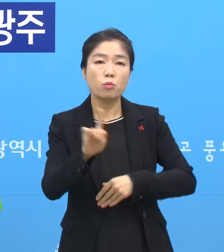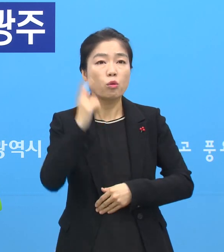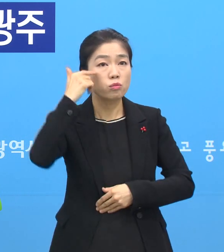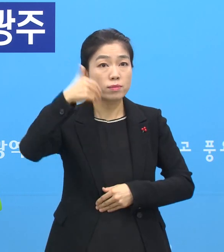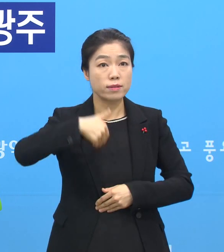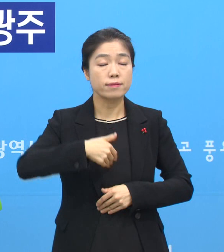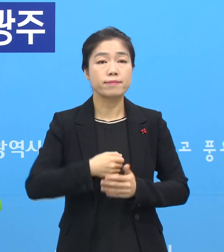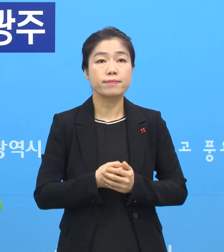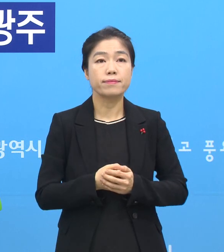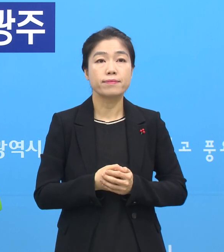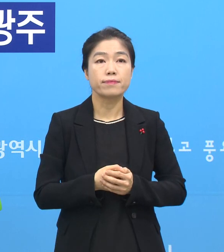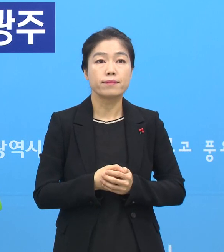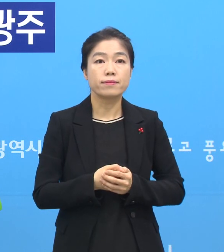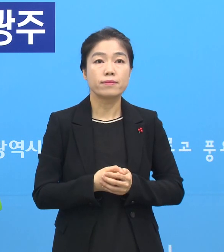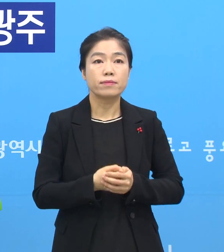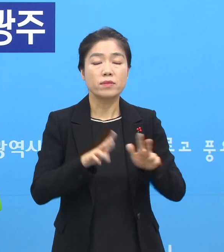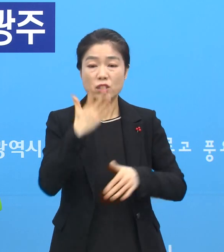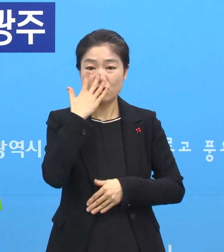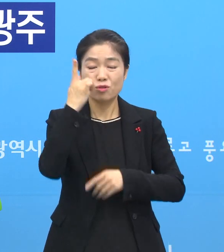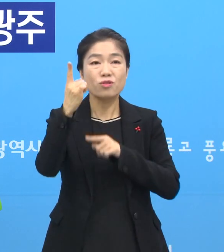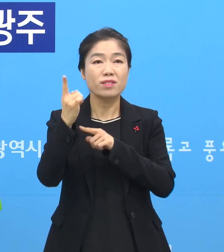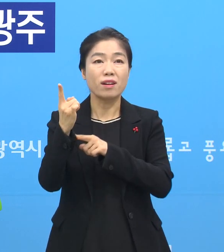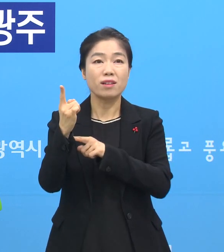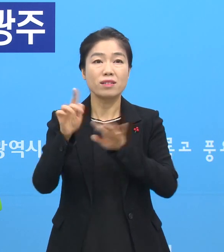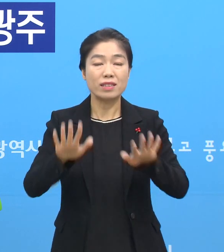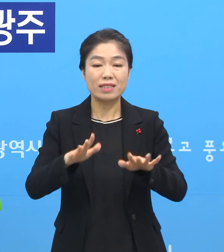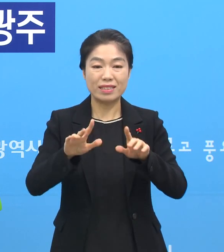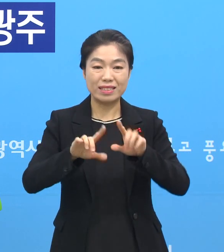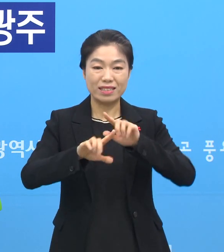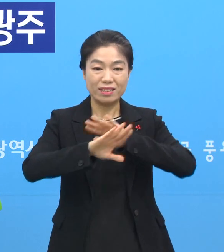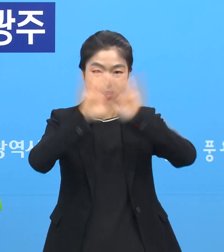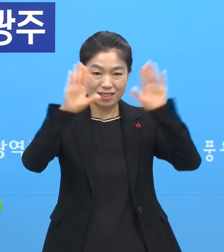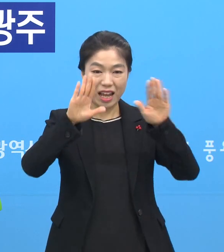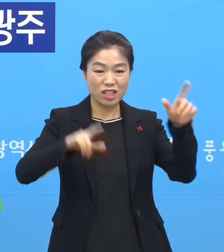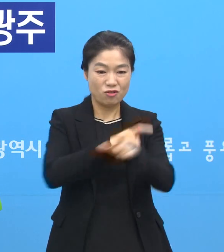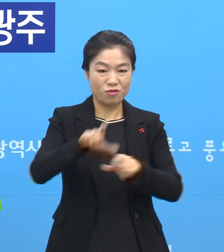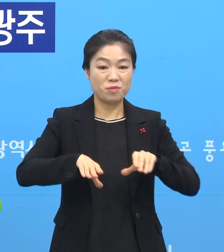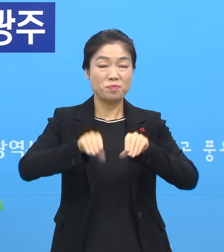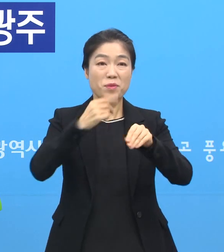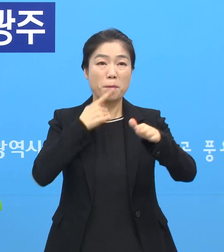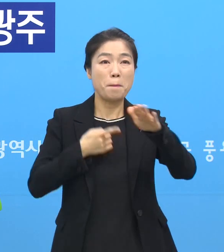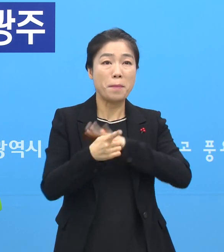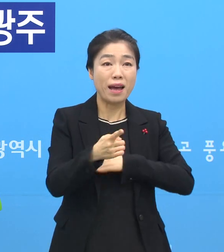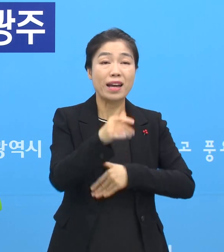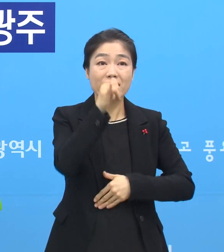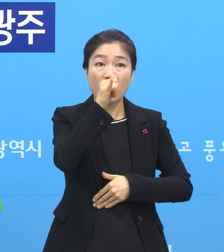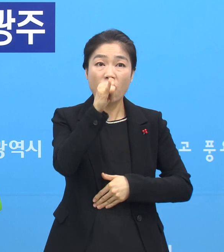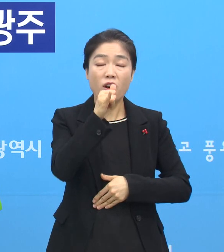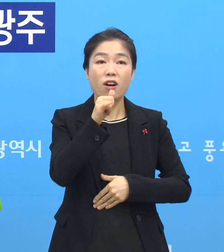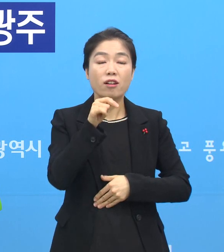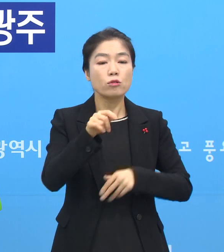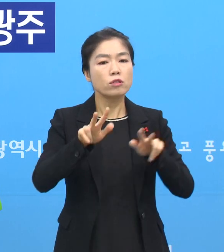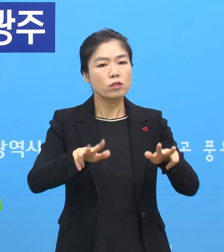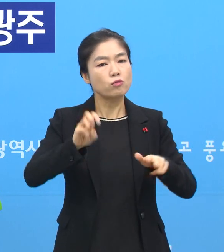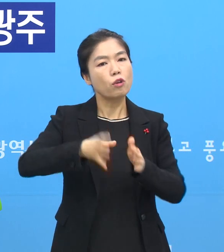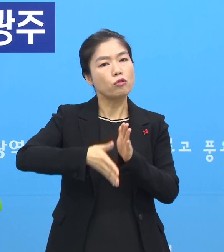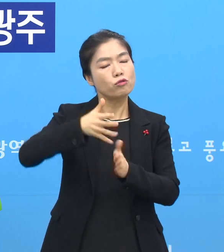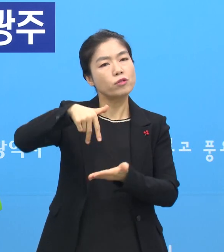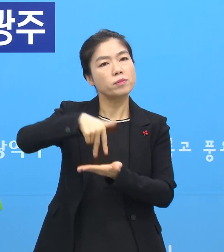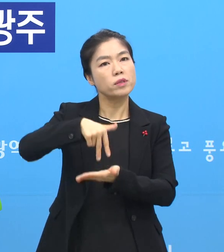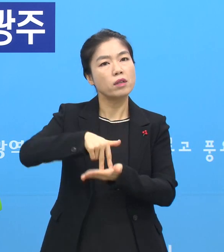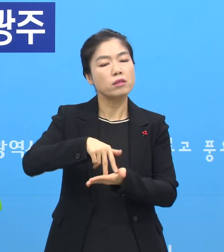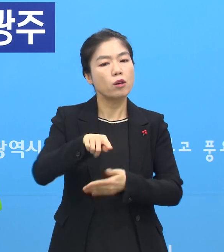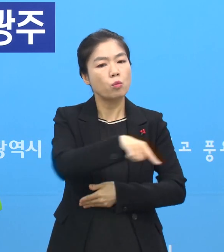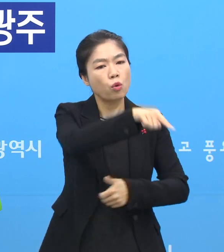물으셨습니다. 지금 순천 같은 데서는 낮술금지에 관한 행정명령이 나오고 있다고 하는데요. 아직까지 우리 시에서는